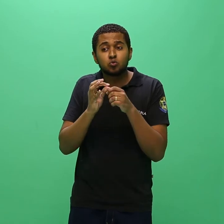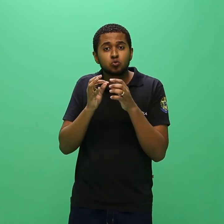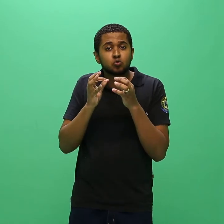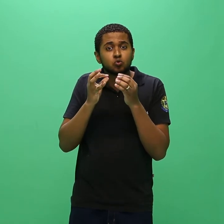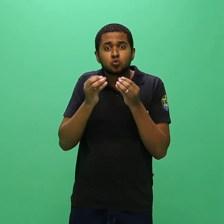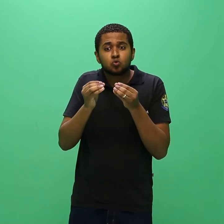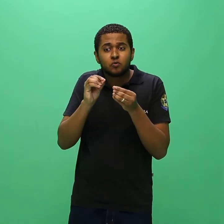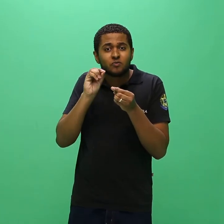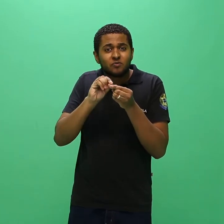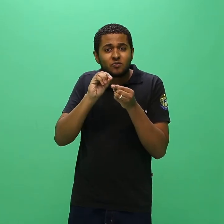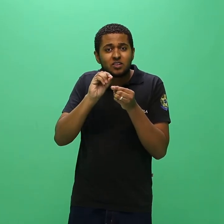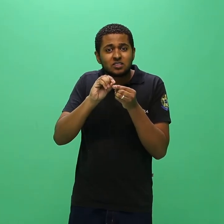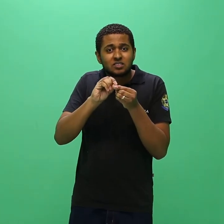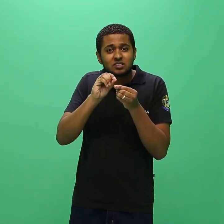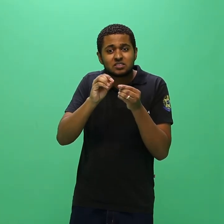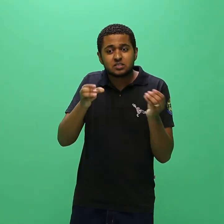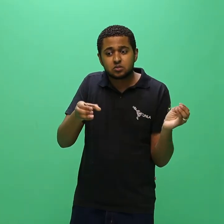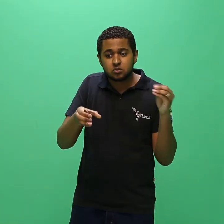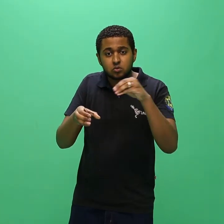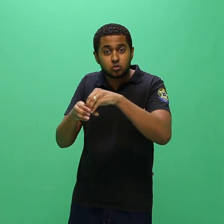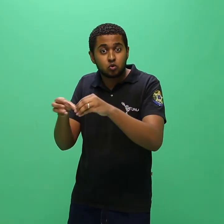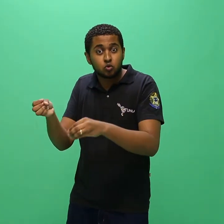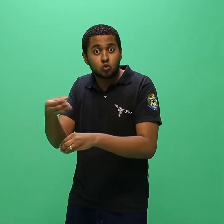reprovado pela coordenação do curso.